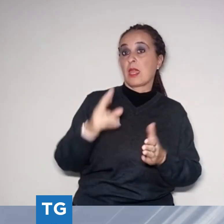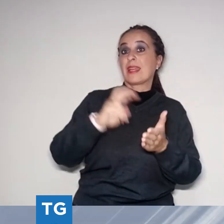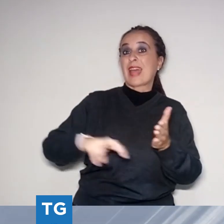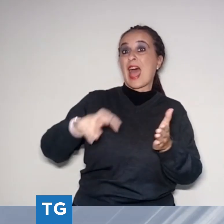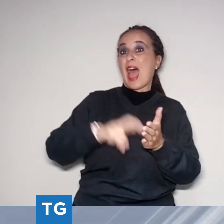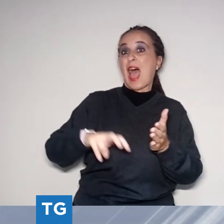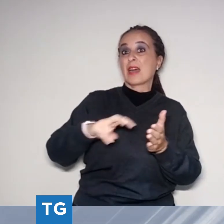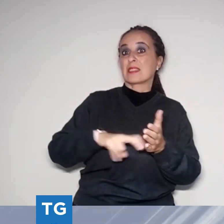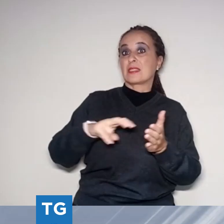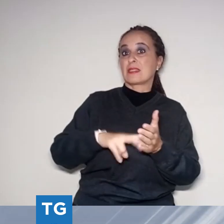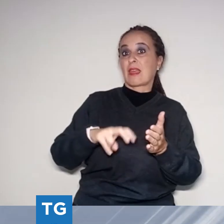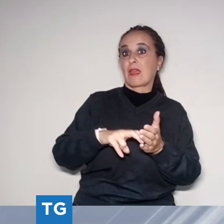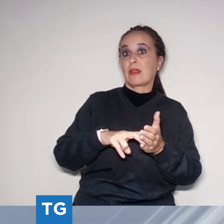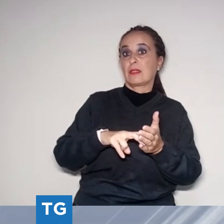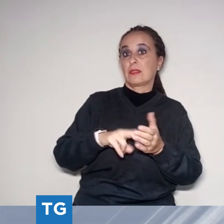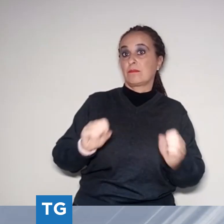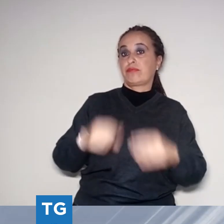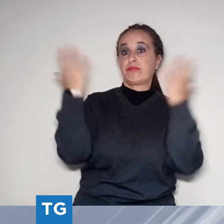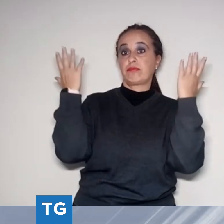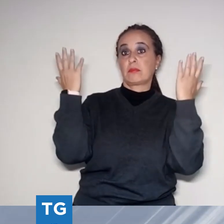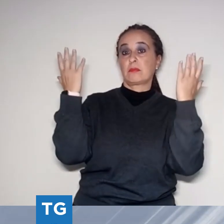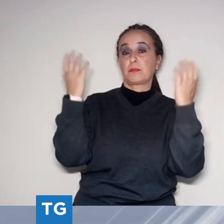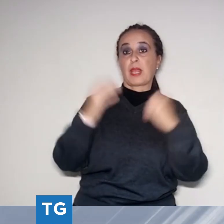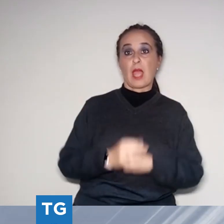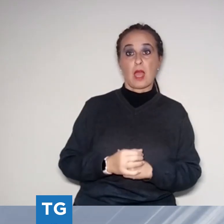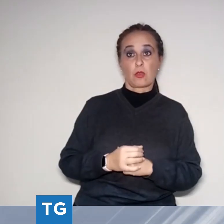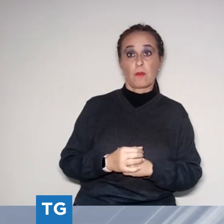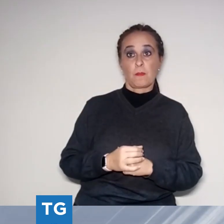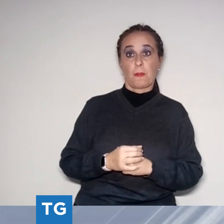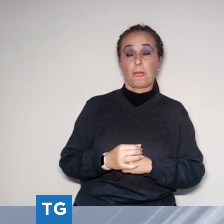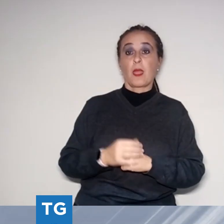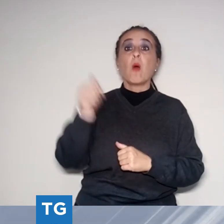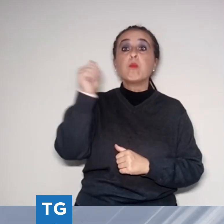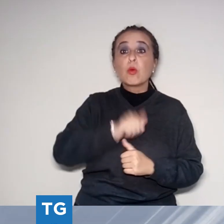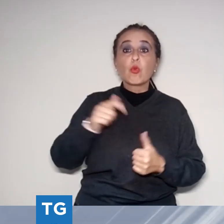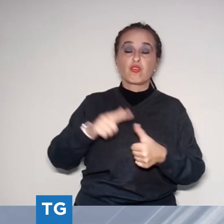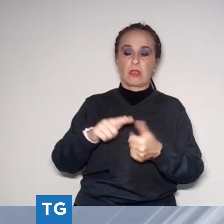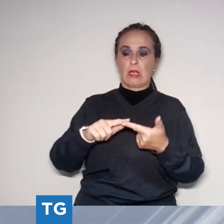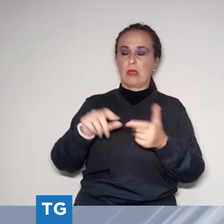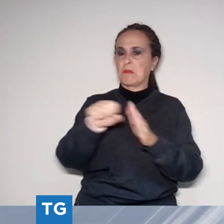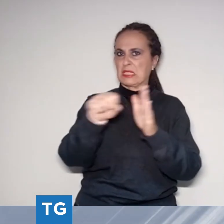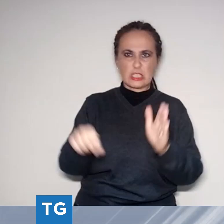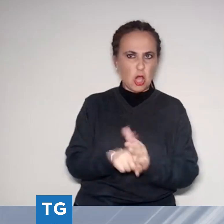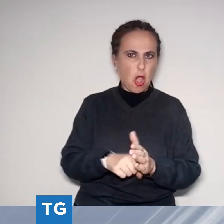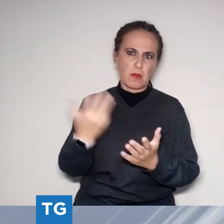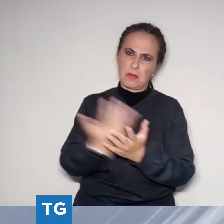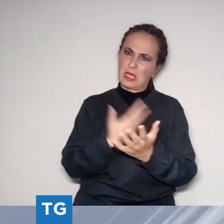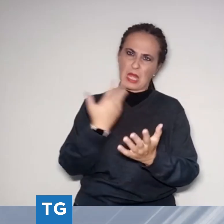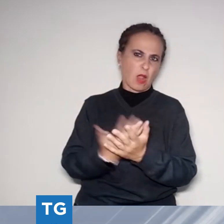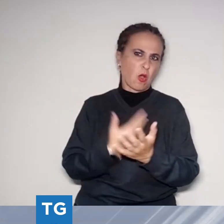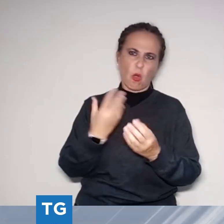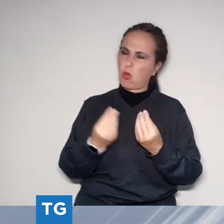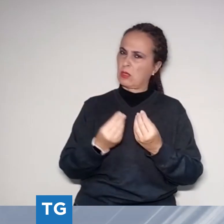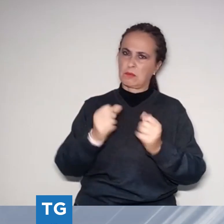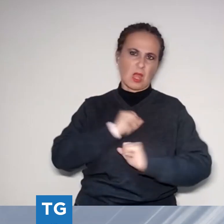le bugie, le storie che vengono raccontate sono solo figlie di una volontà politica che è quella di penalizzare questo territorio per